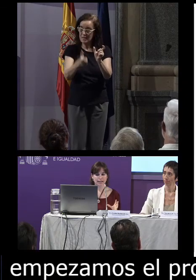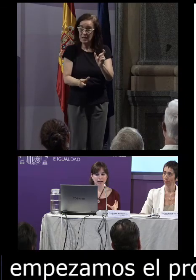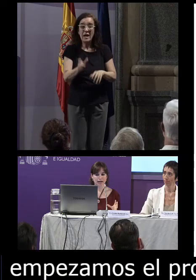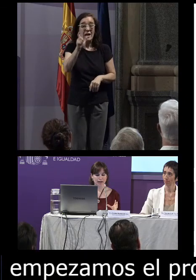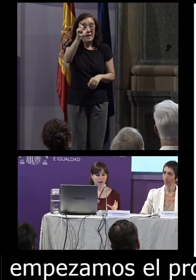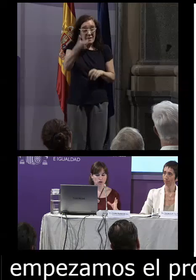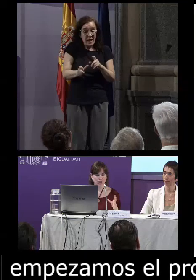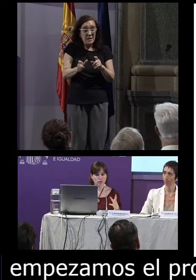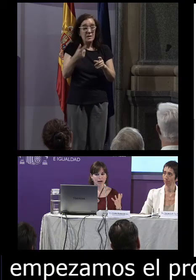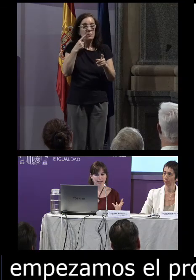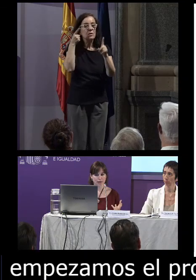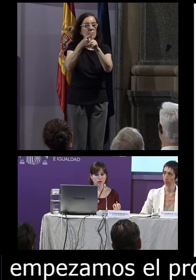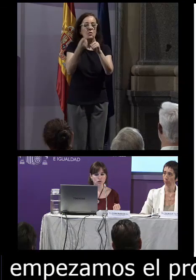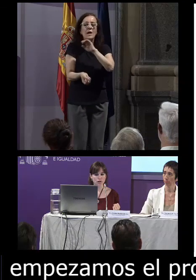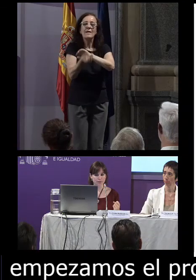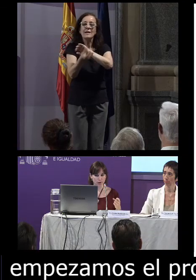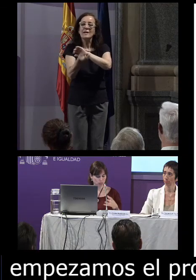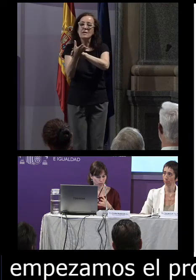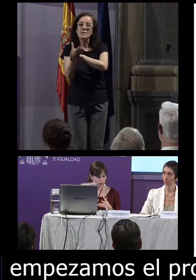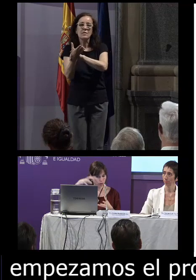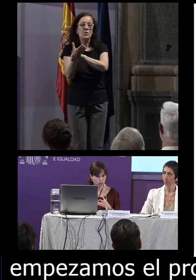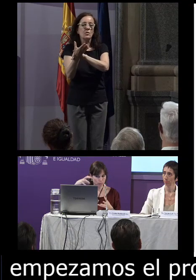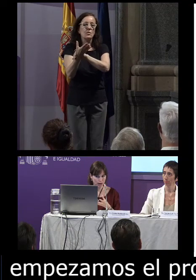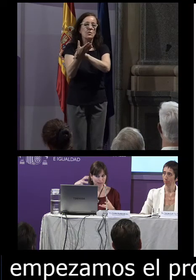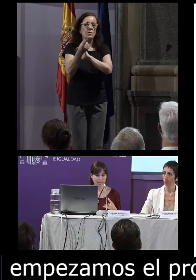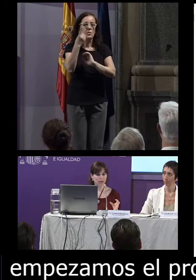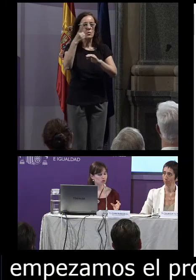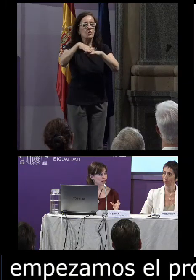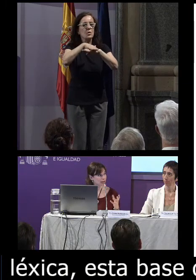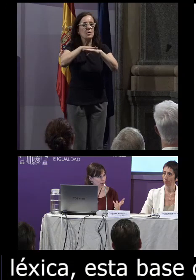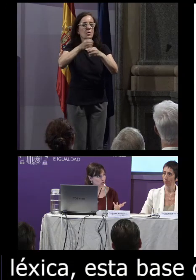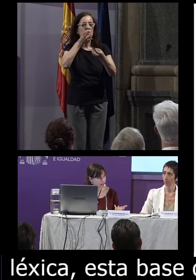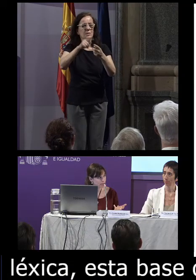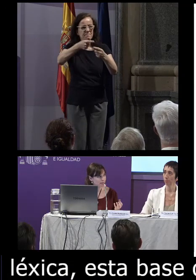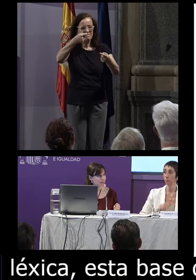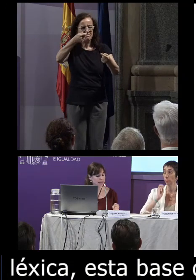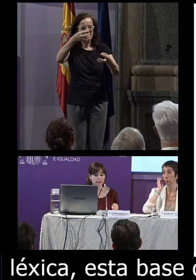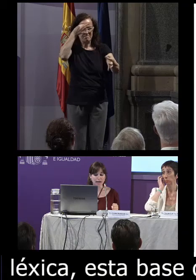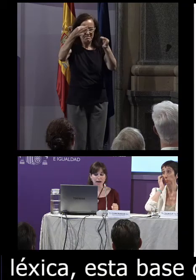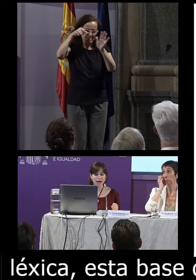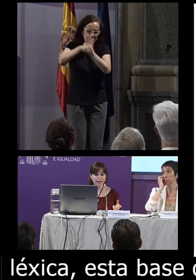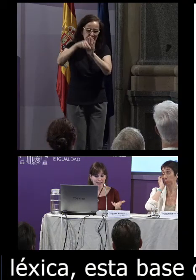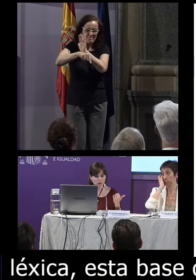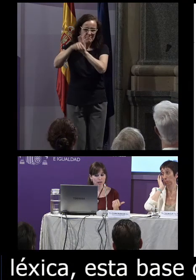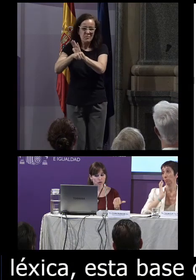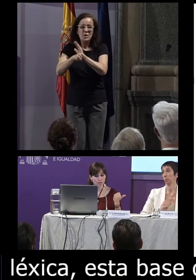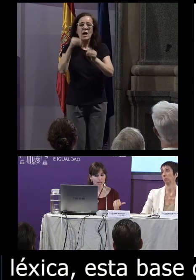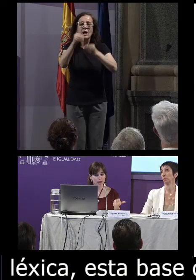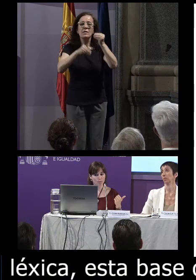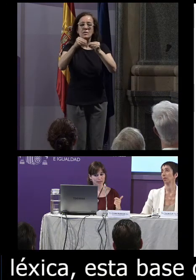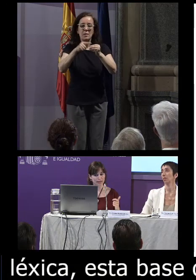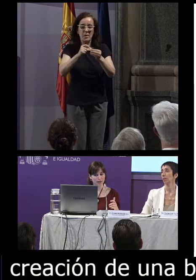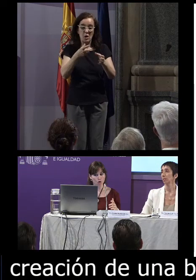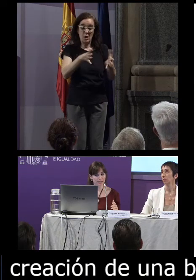léxica consiste en una creación de una base de datos exhaustiva y estamos haciendo el